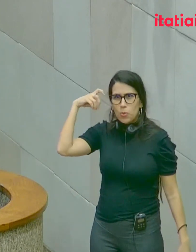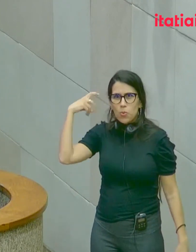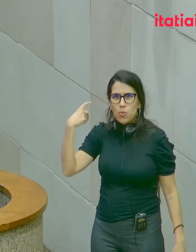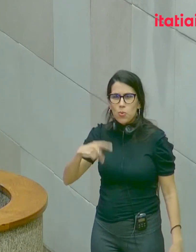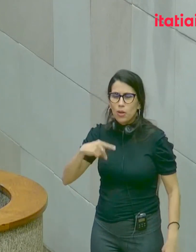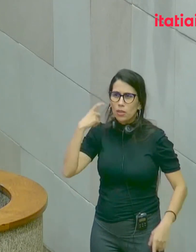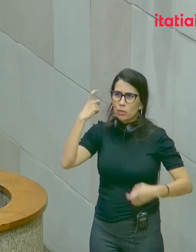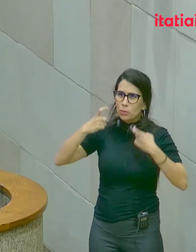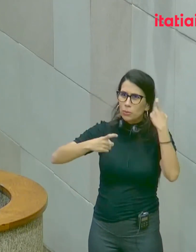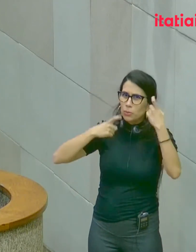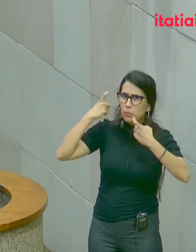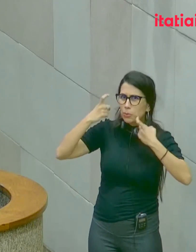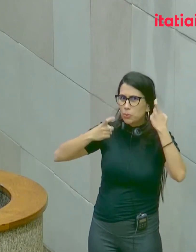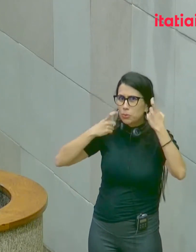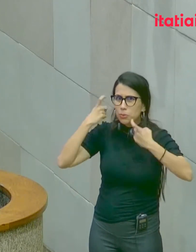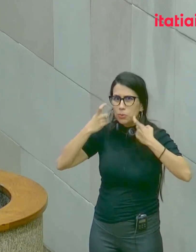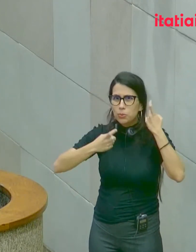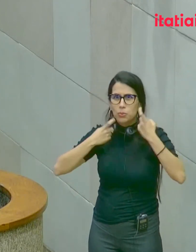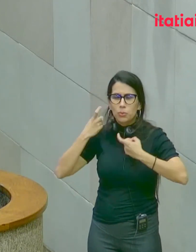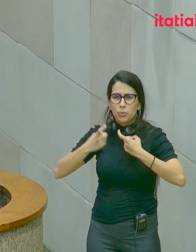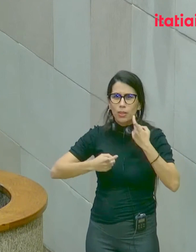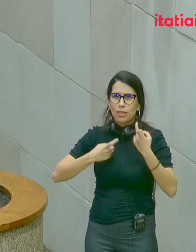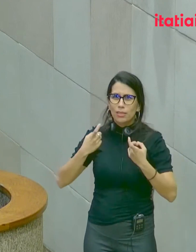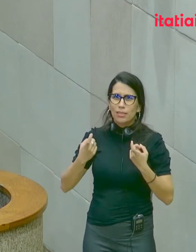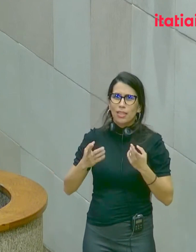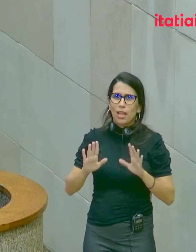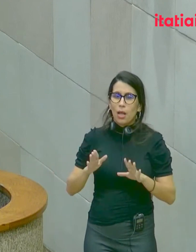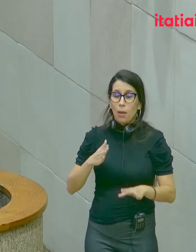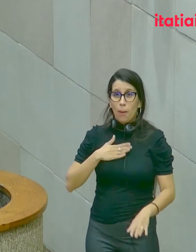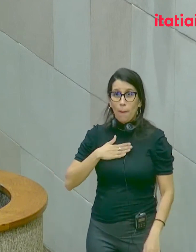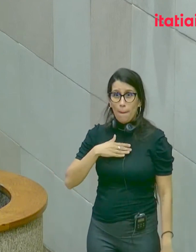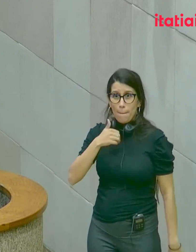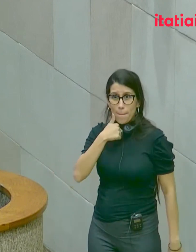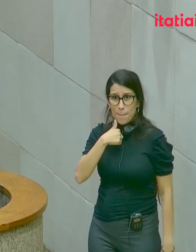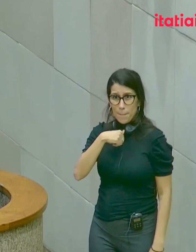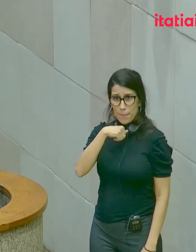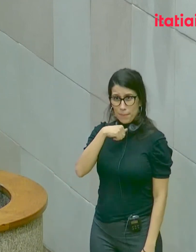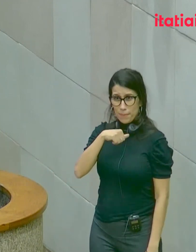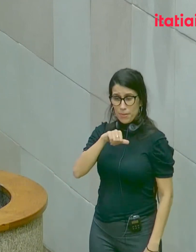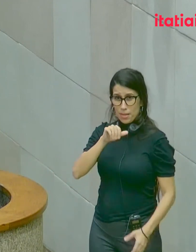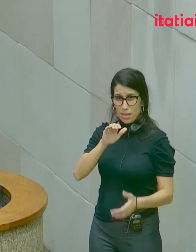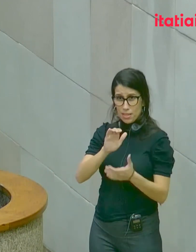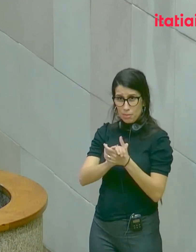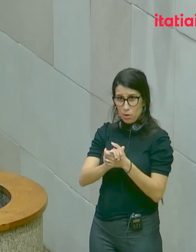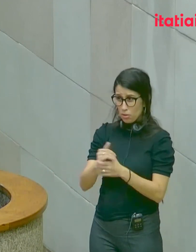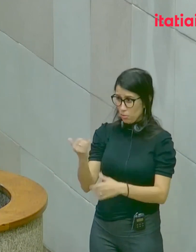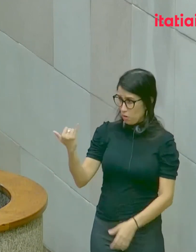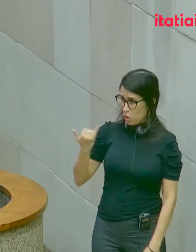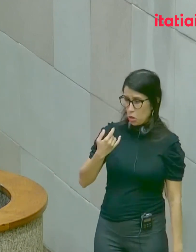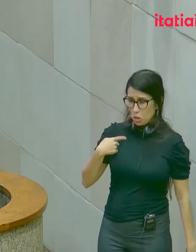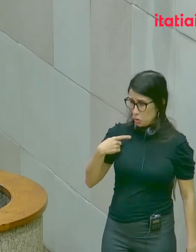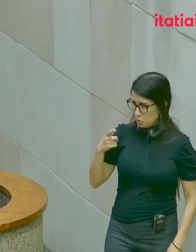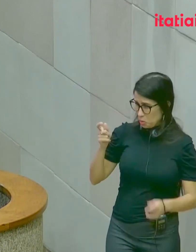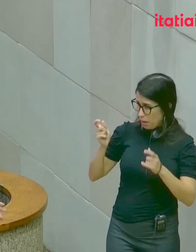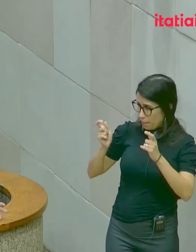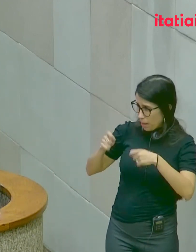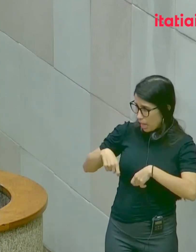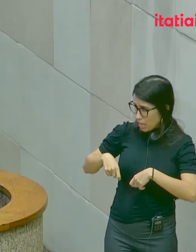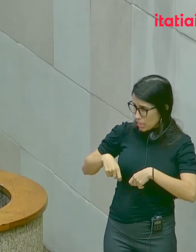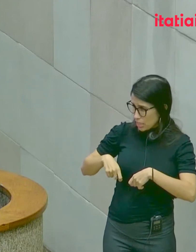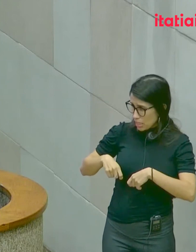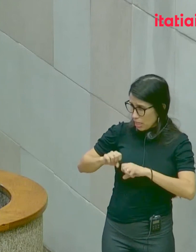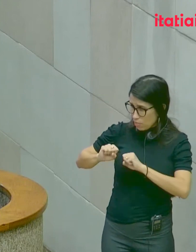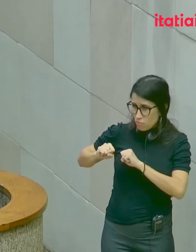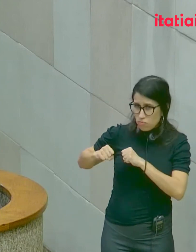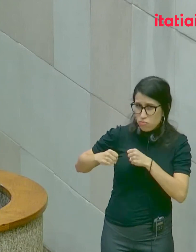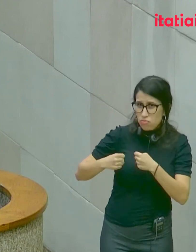8.848 metros. Minha esposa disse que eu não sou capaz de subir o Evereft. Eu vou poder dizer, contudo a